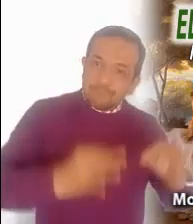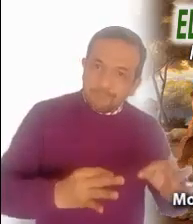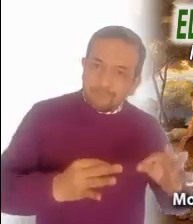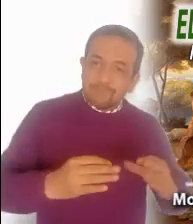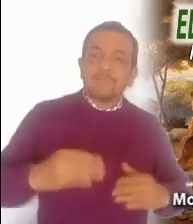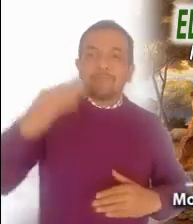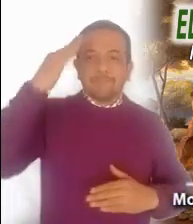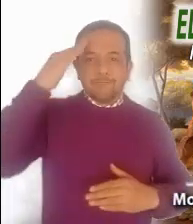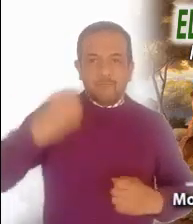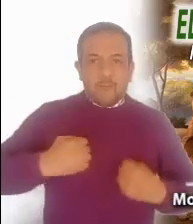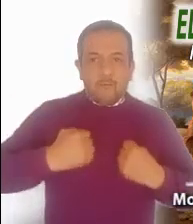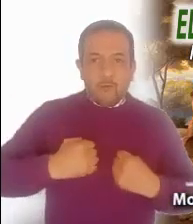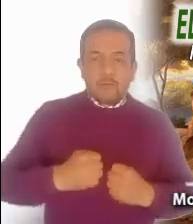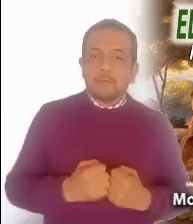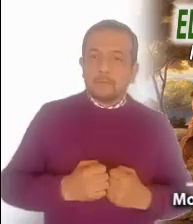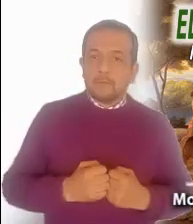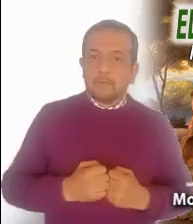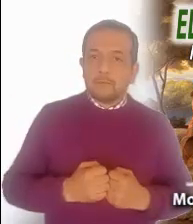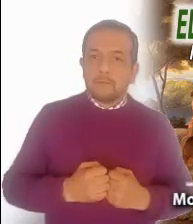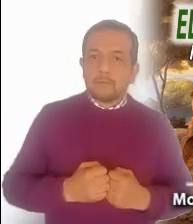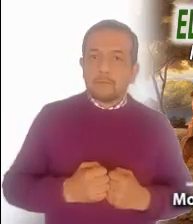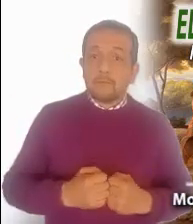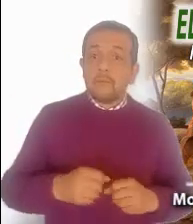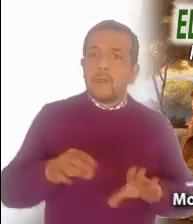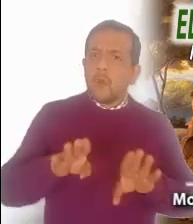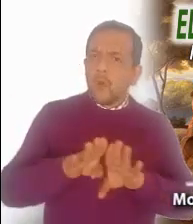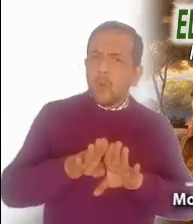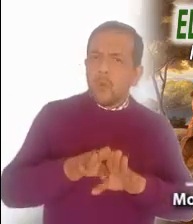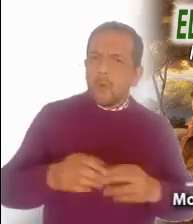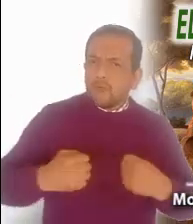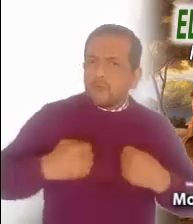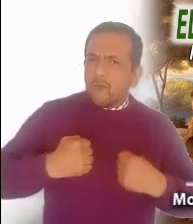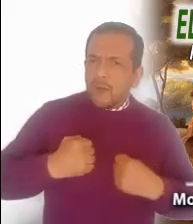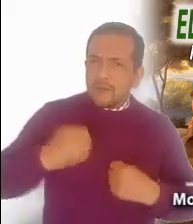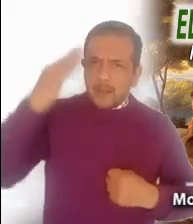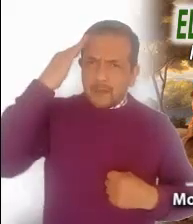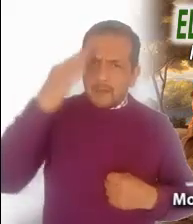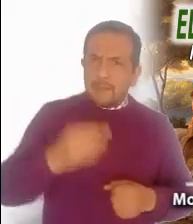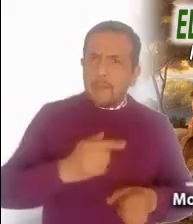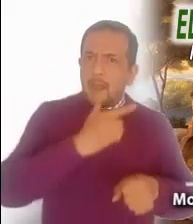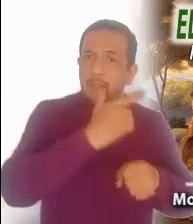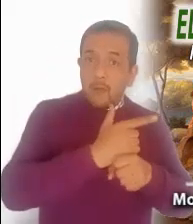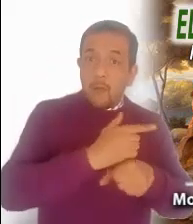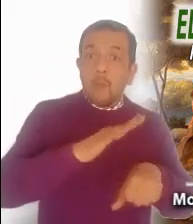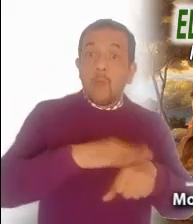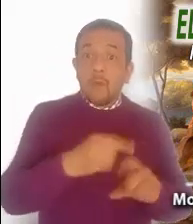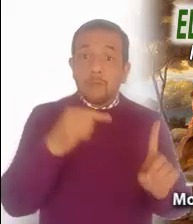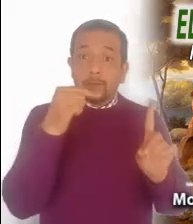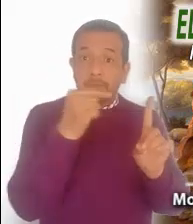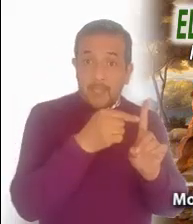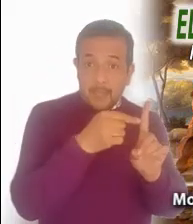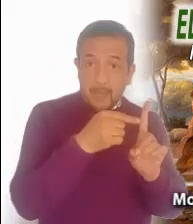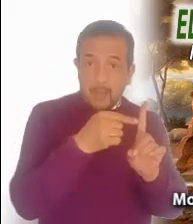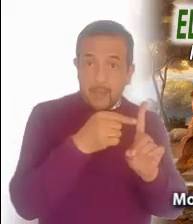tiene autoridad. Esta autoridad se ve respaldada por la expulsión